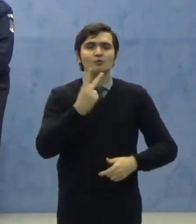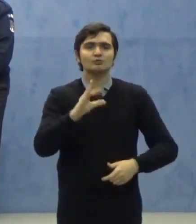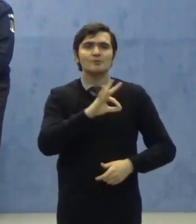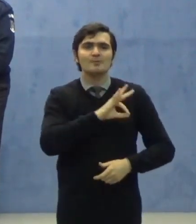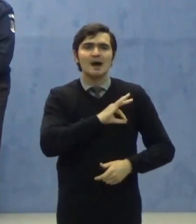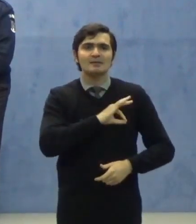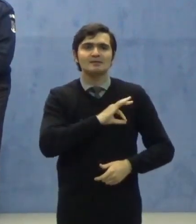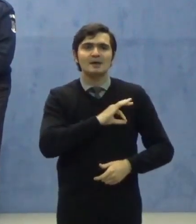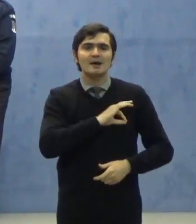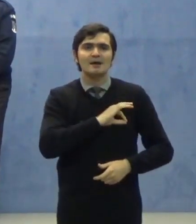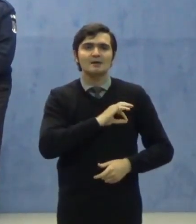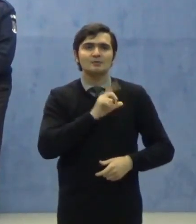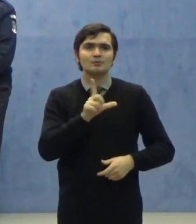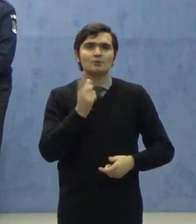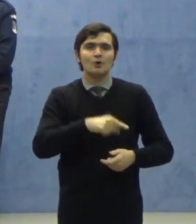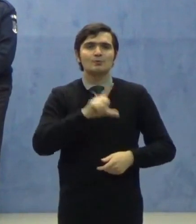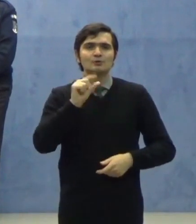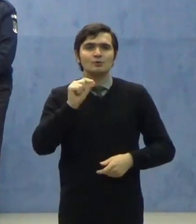de la ora 22.